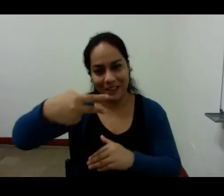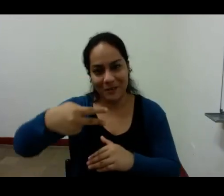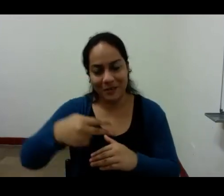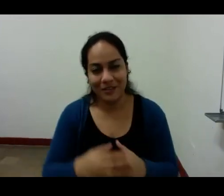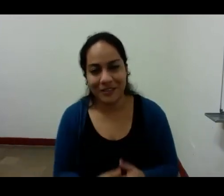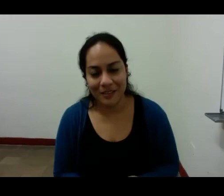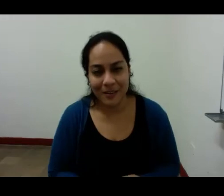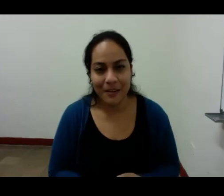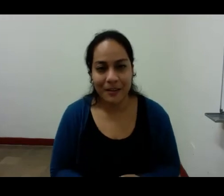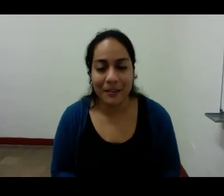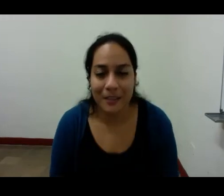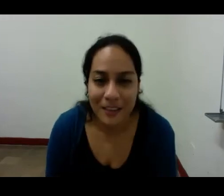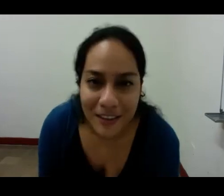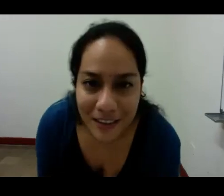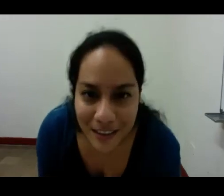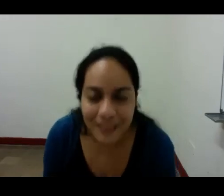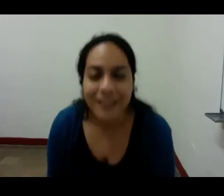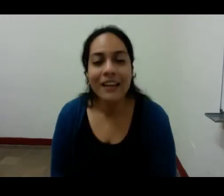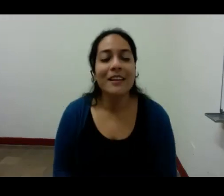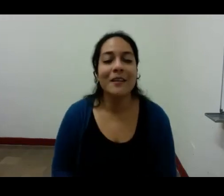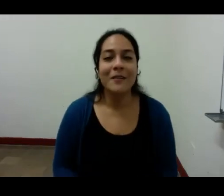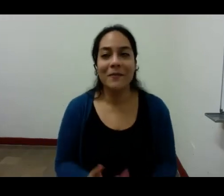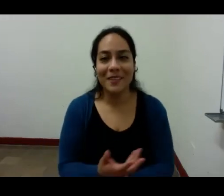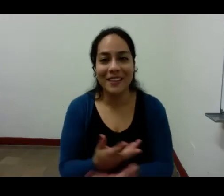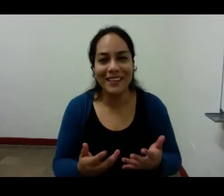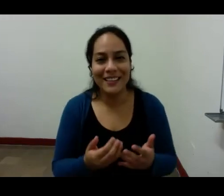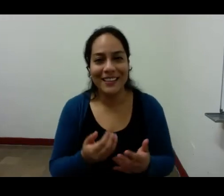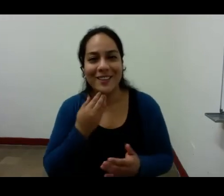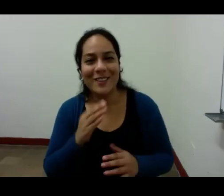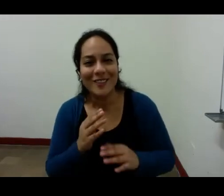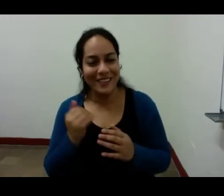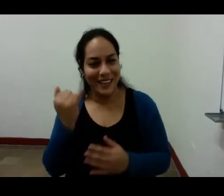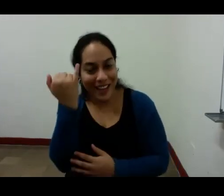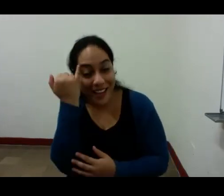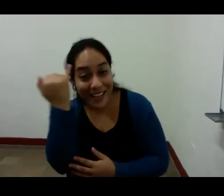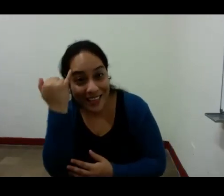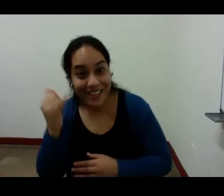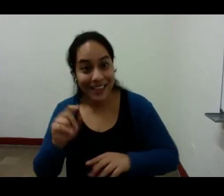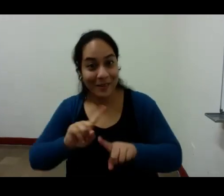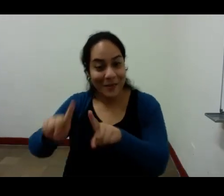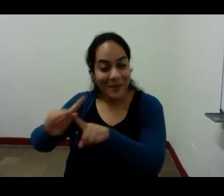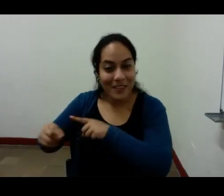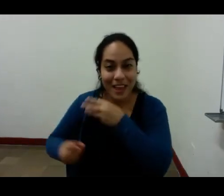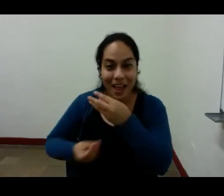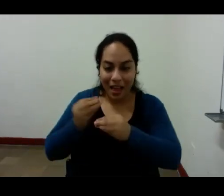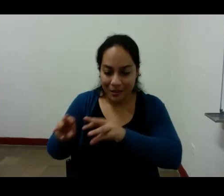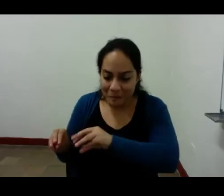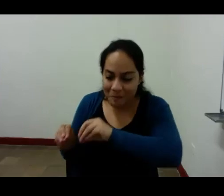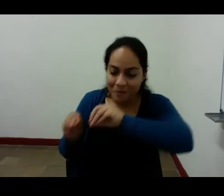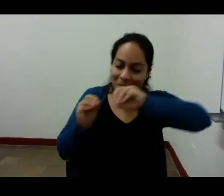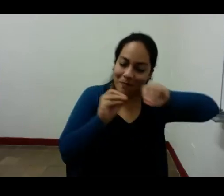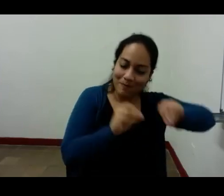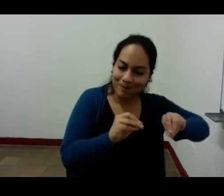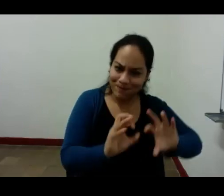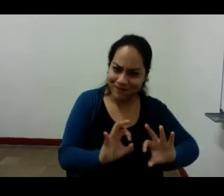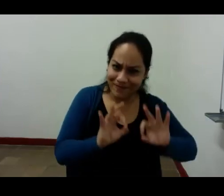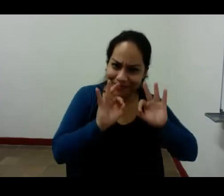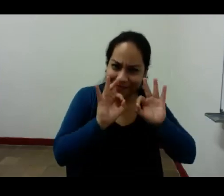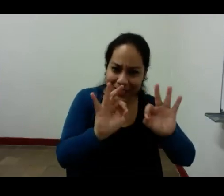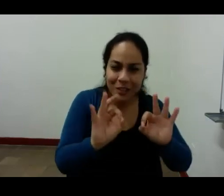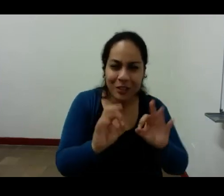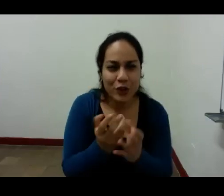educa ya la imaginación se pasará al grado más alto del sueño